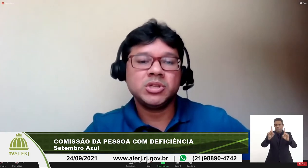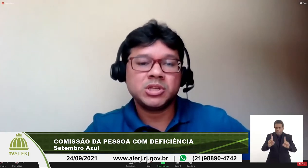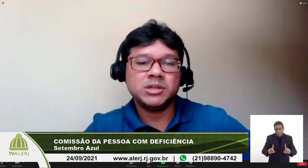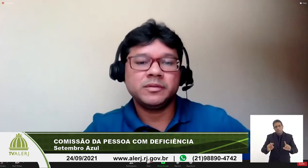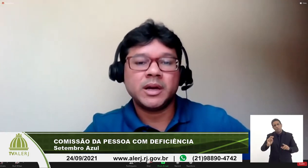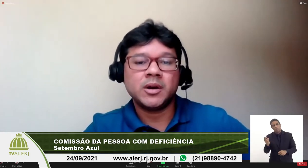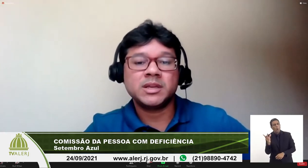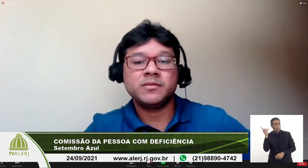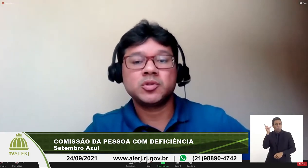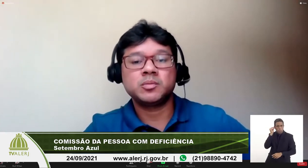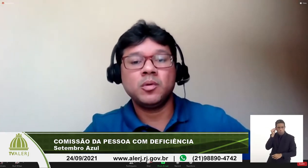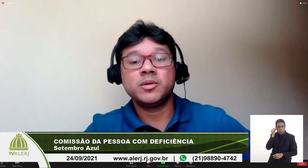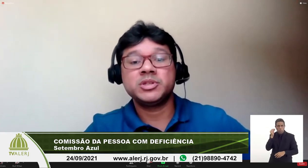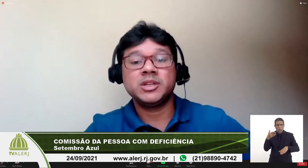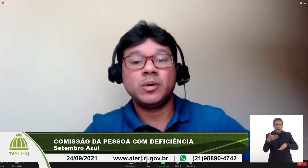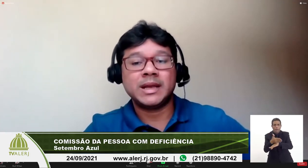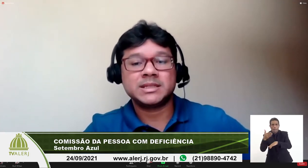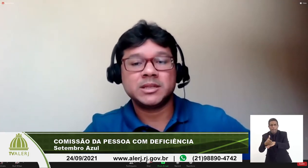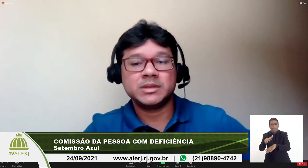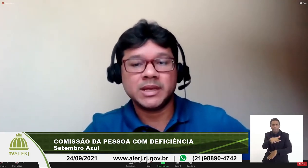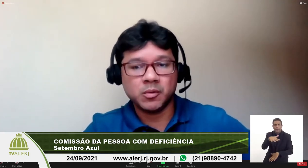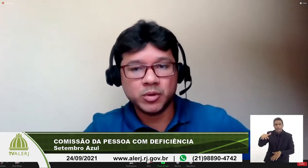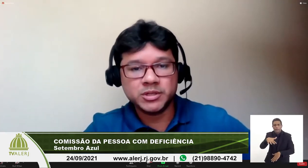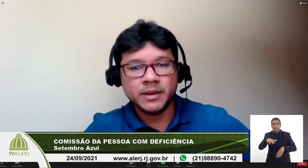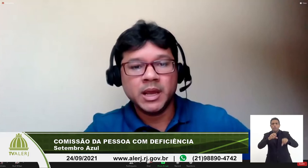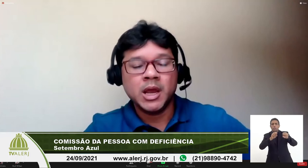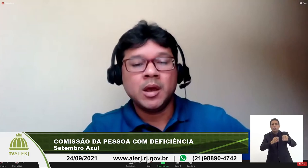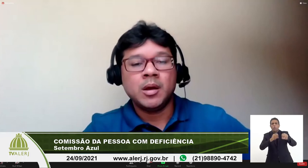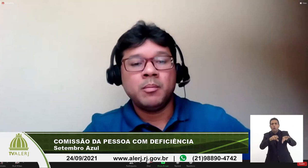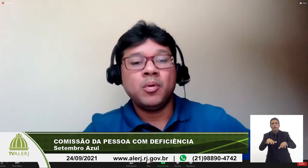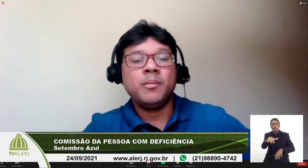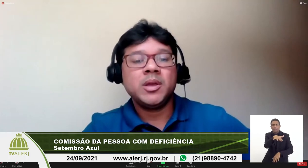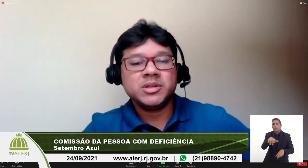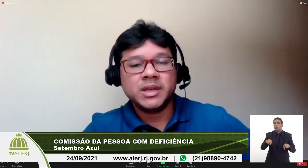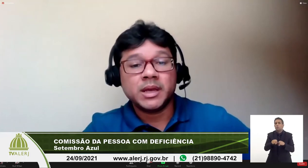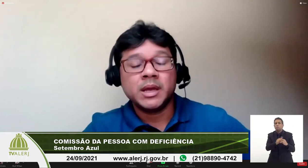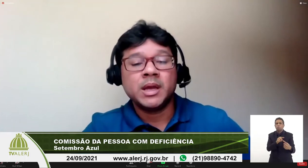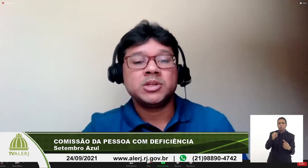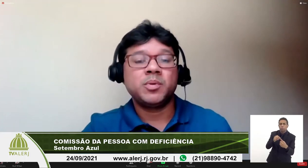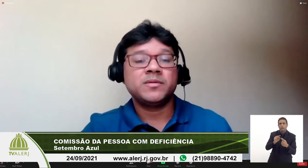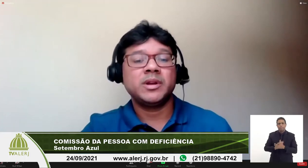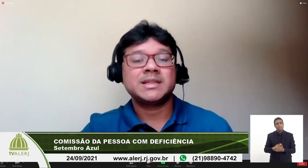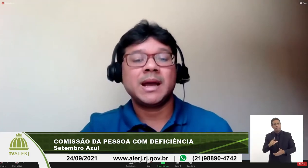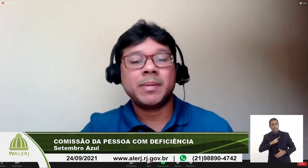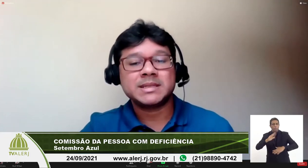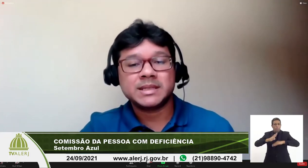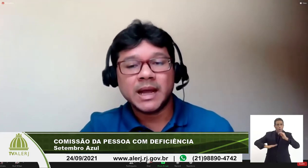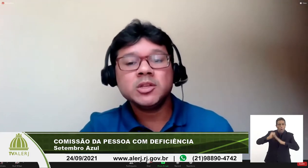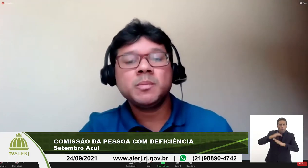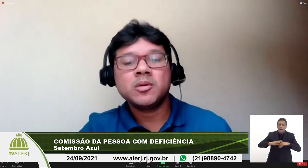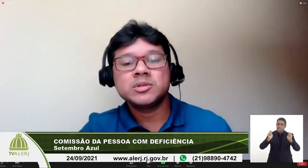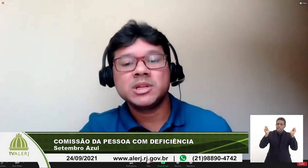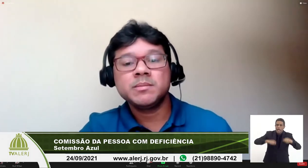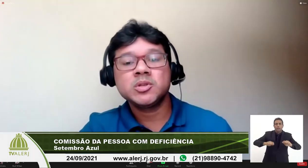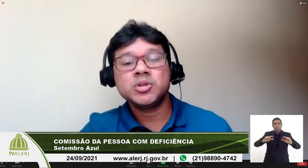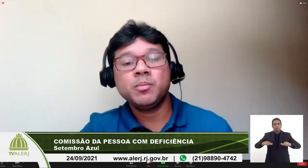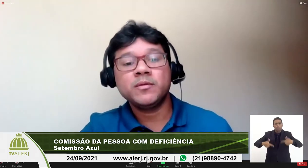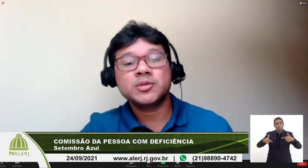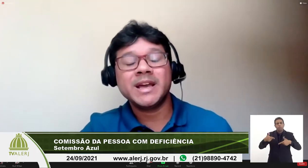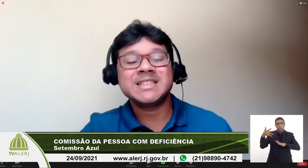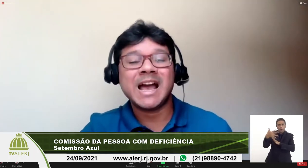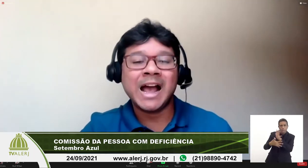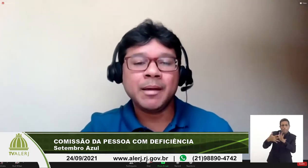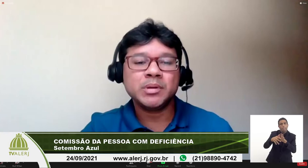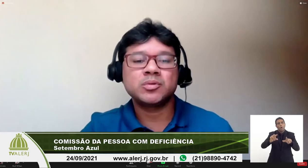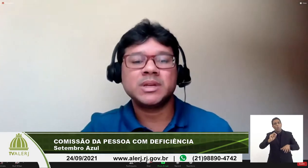auditiva aos serviços públicos de educação e saúde por meio de que? de profissionais capacitados para o uso de líbeis ou de